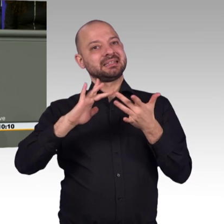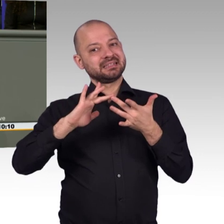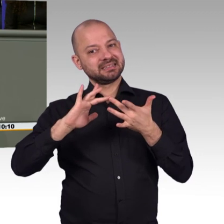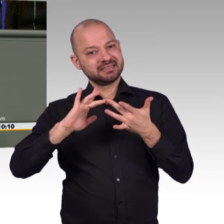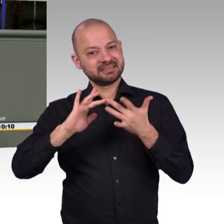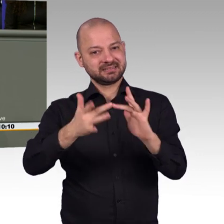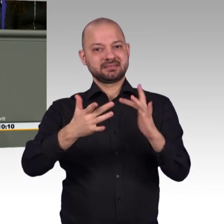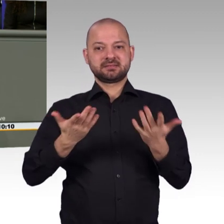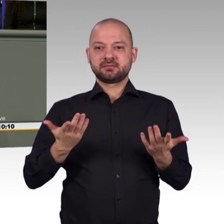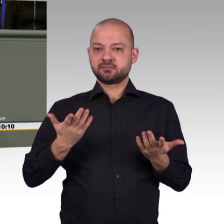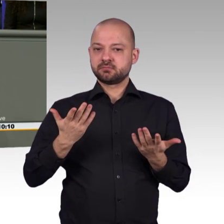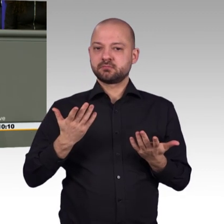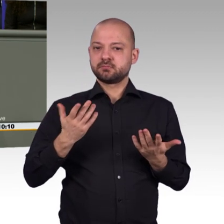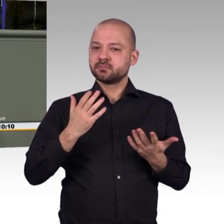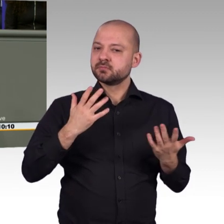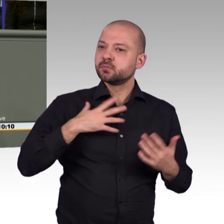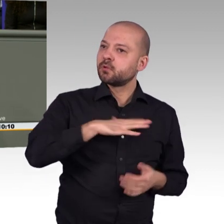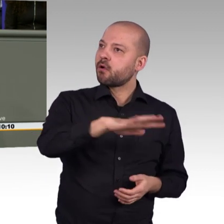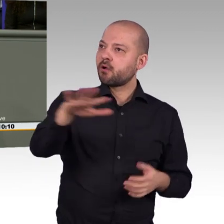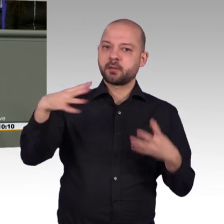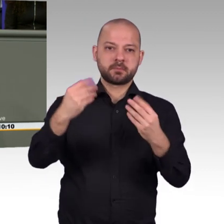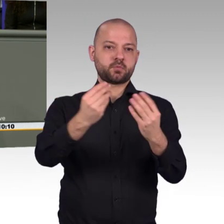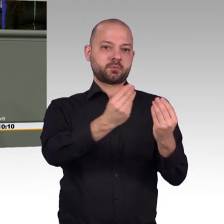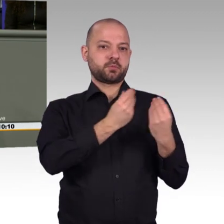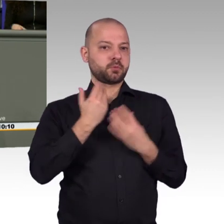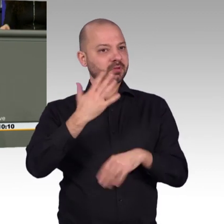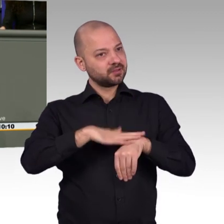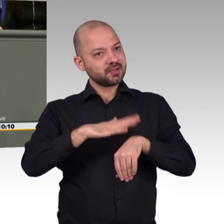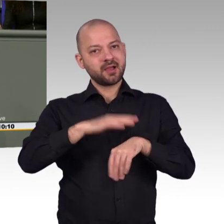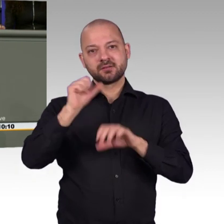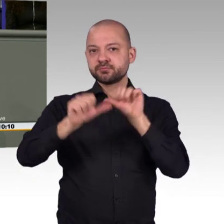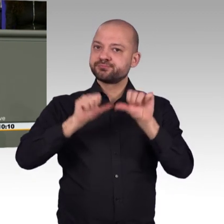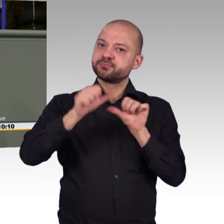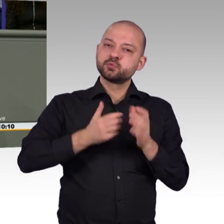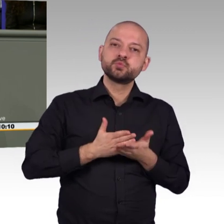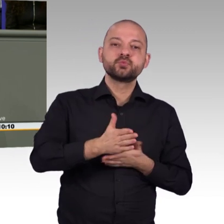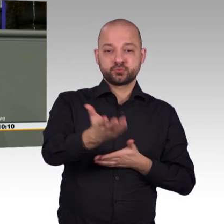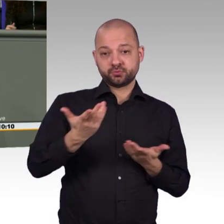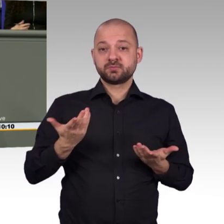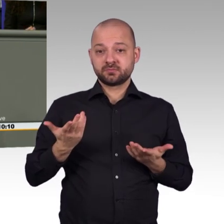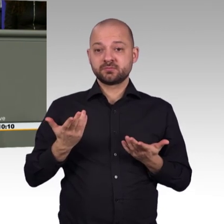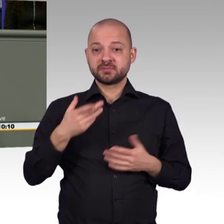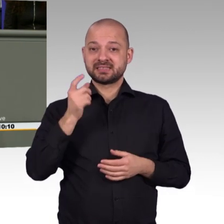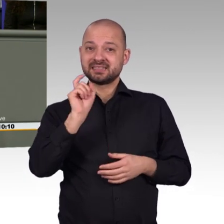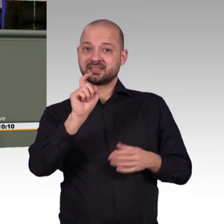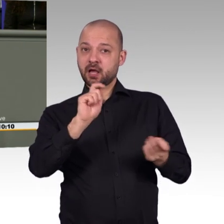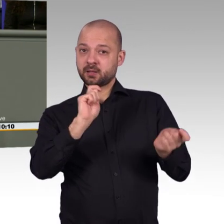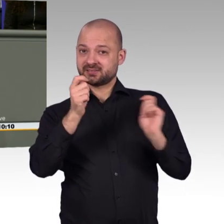Wie schaffen wir es, dass alle gleichermaßen vom technischen Fortschritt profitieren und nicht abgehängt werden? Digitalisierung ist schließlich kein Selbstzweck.